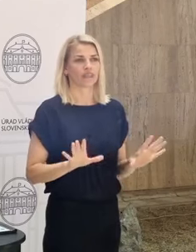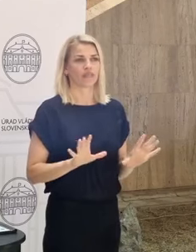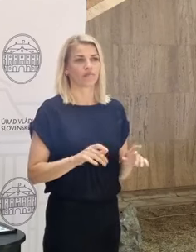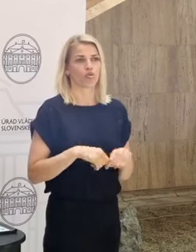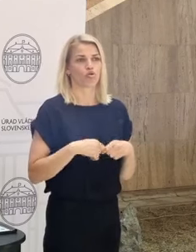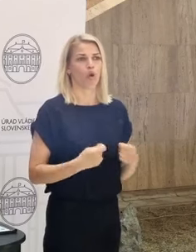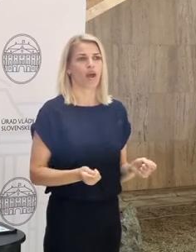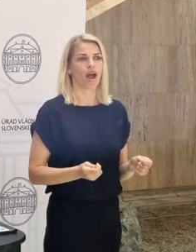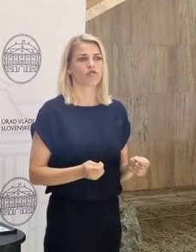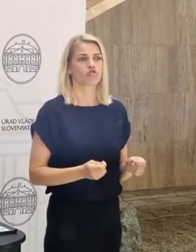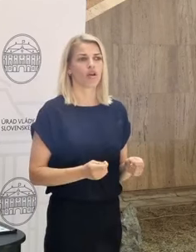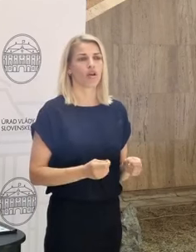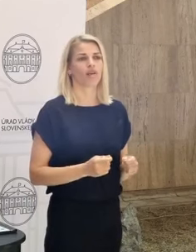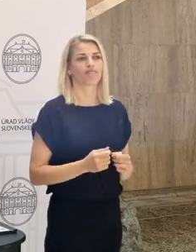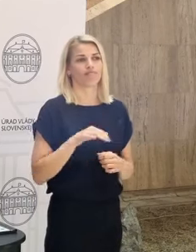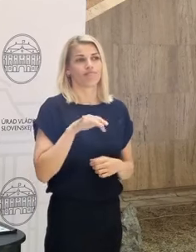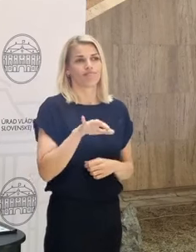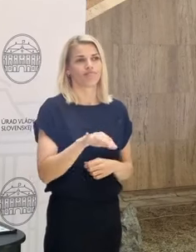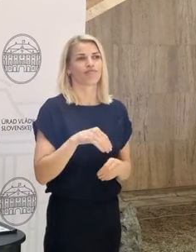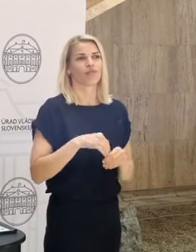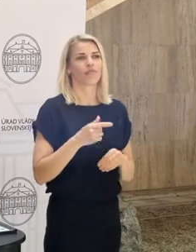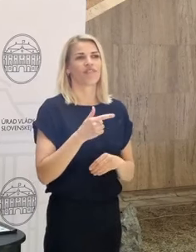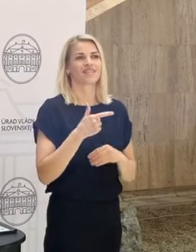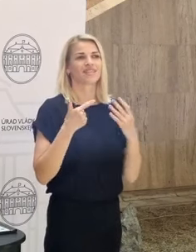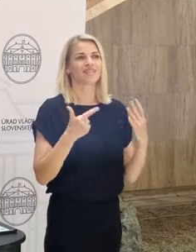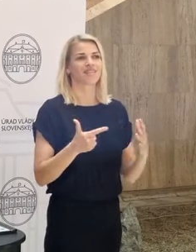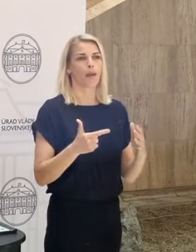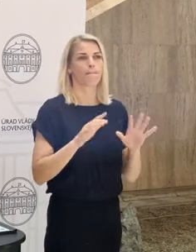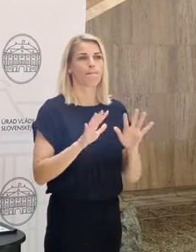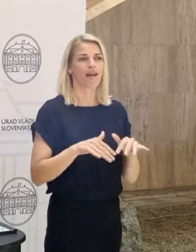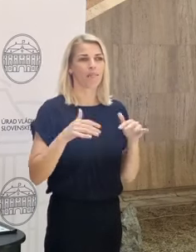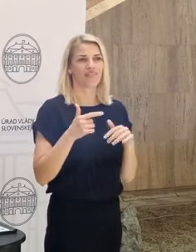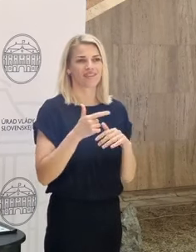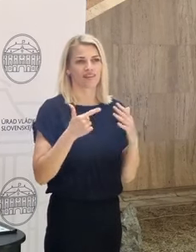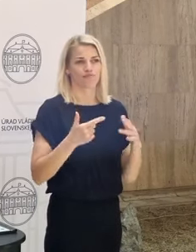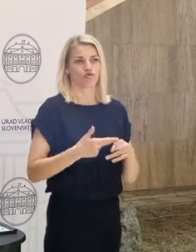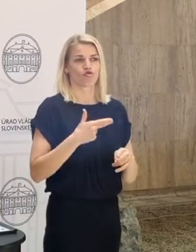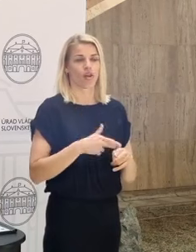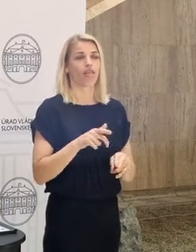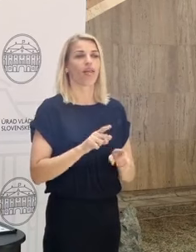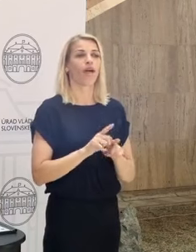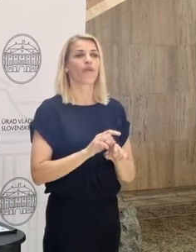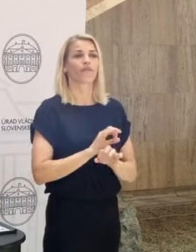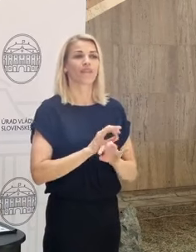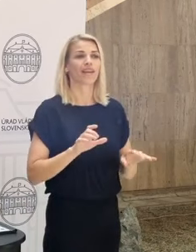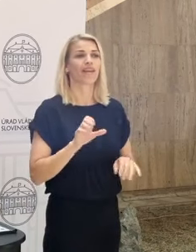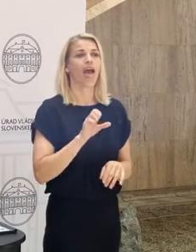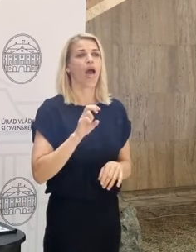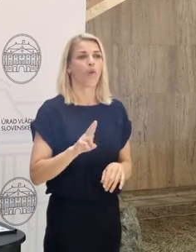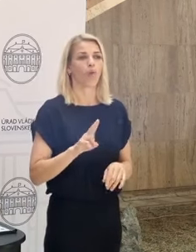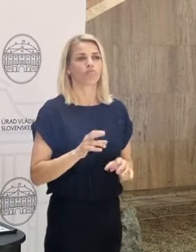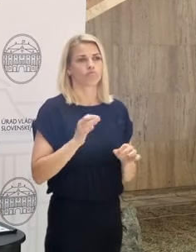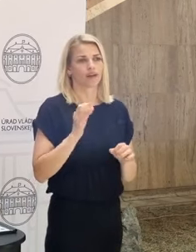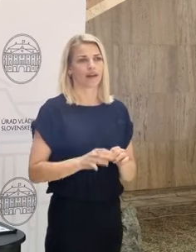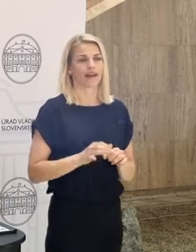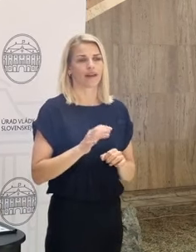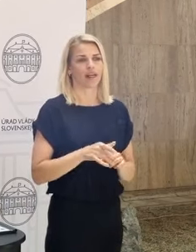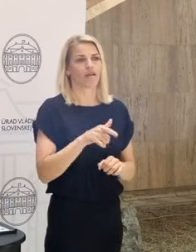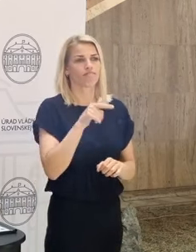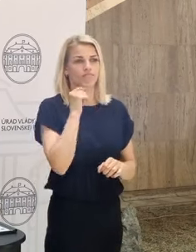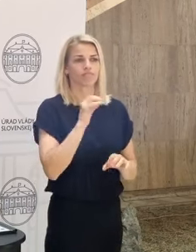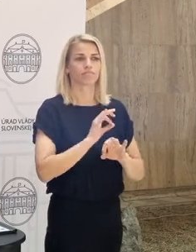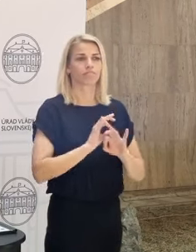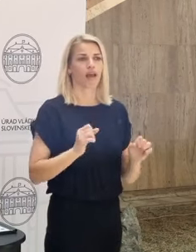napriek tomu, že sa sklada, teda hovorím, z 27 vlád a 27 parlamentov, že vie konať veľmi rýchle a dobre a